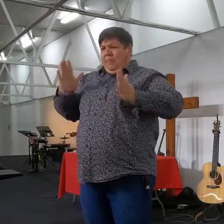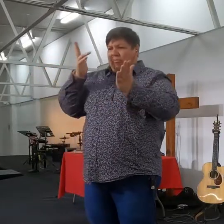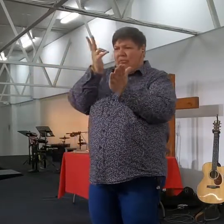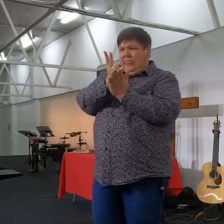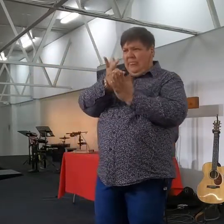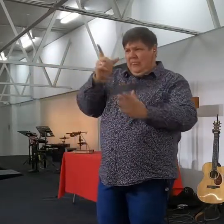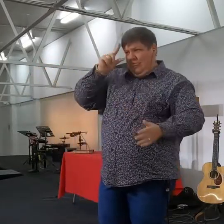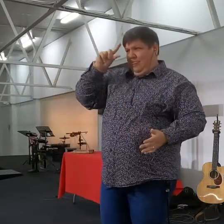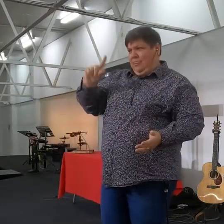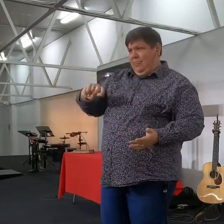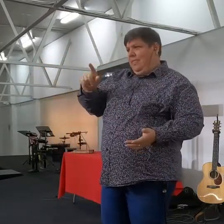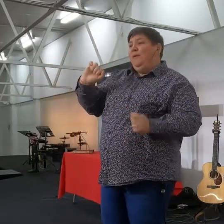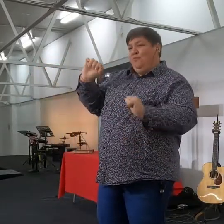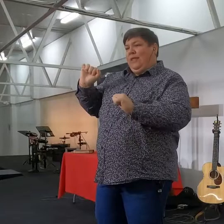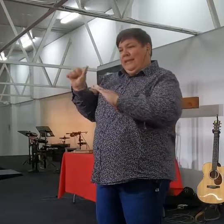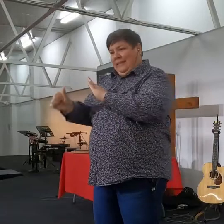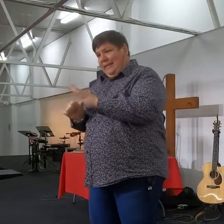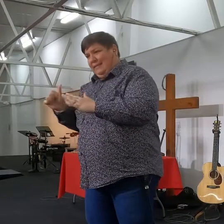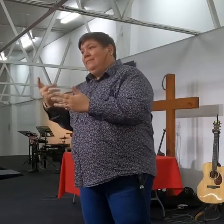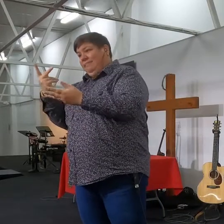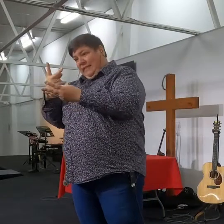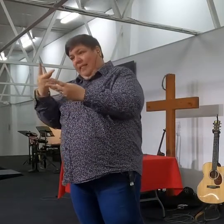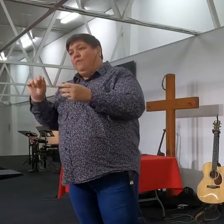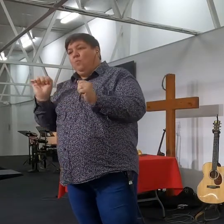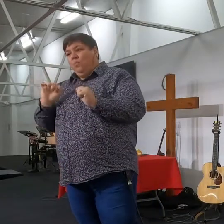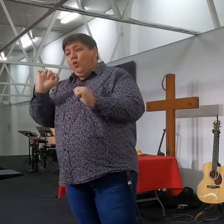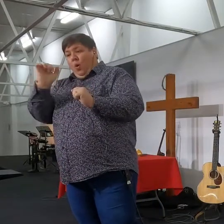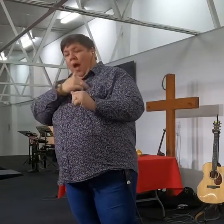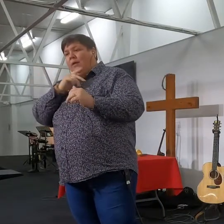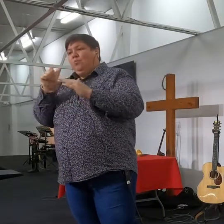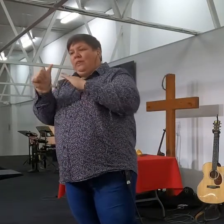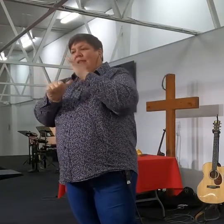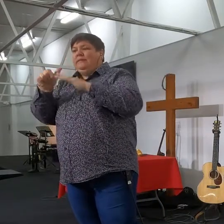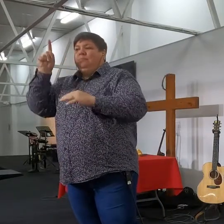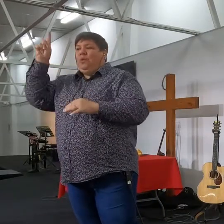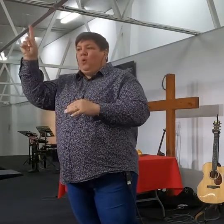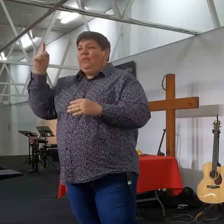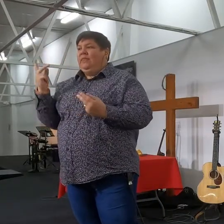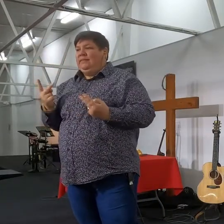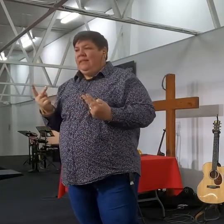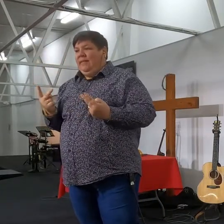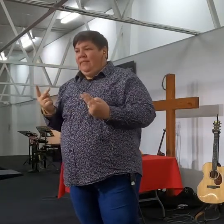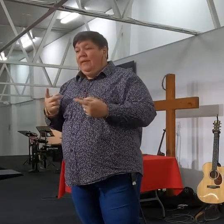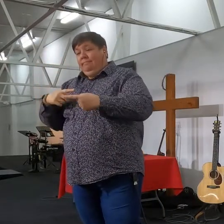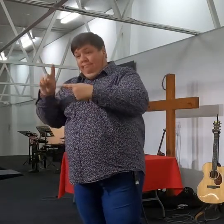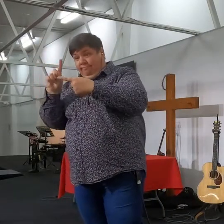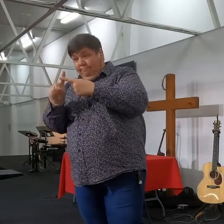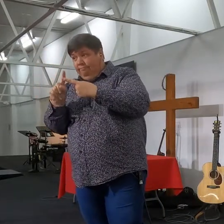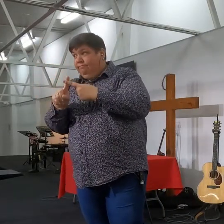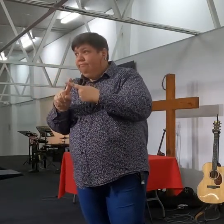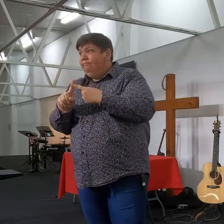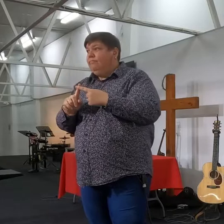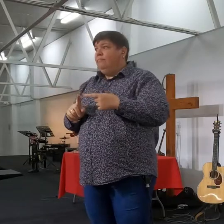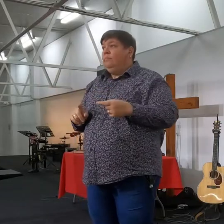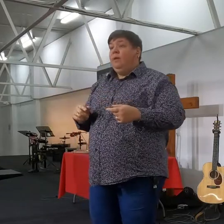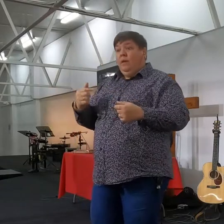so kom ek ding soms mykaar, nou hier is die drie voordeel daarvan, om die woord van die heren in jou hart te berde, nou nummer die ene is, dit versterk my verhouding,